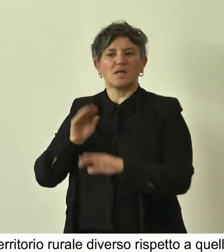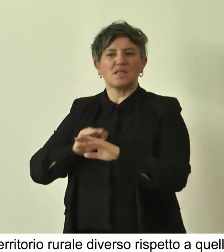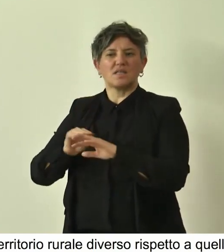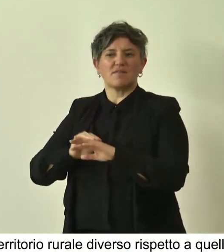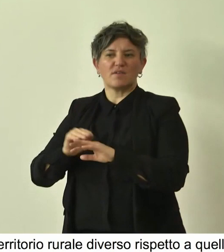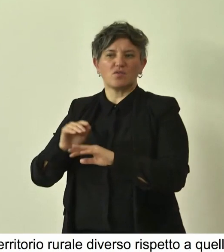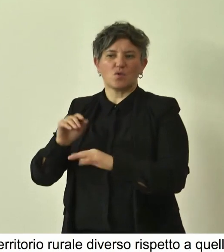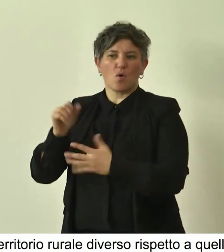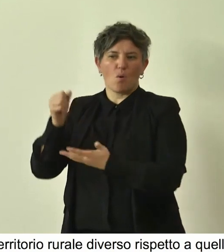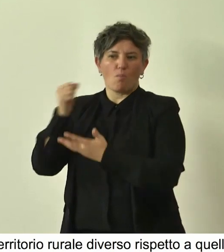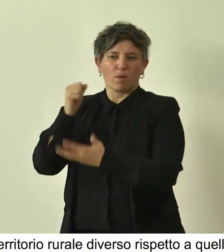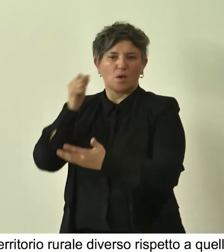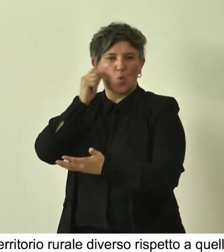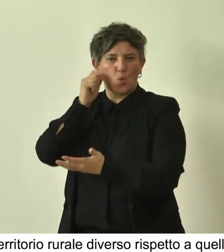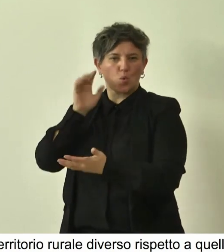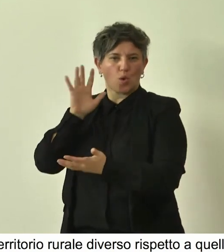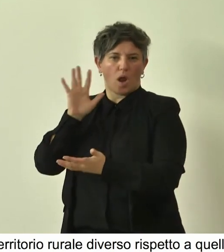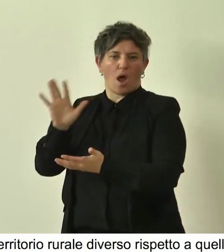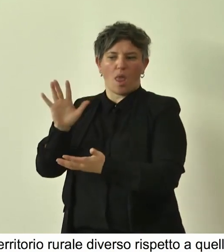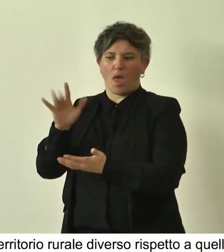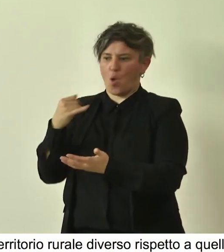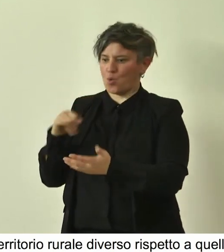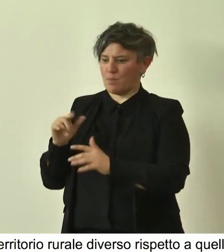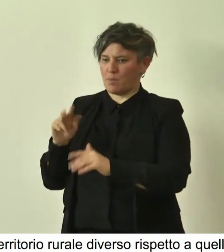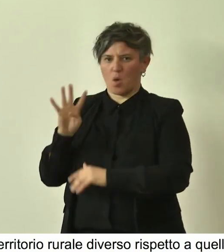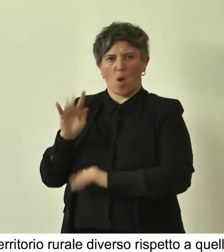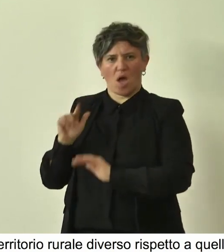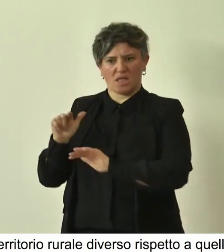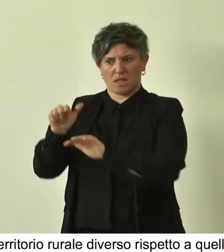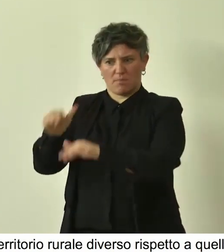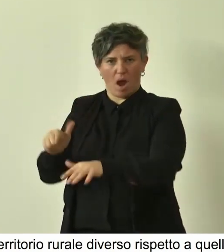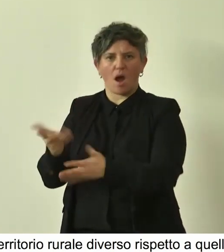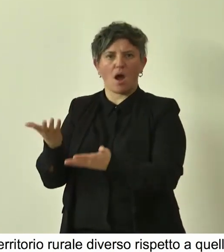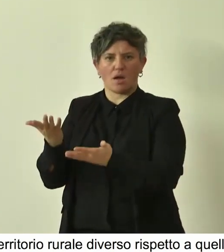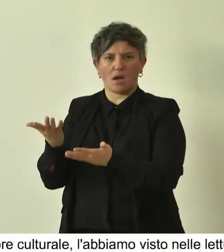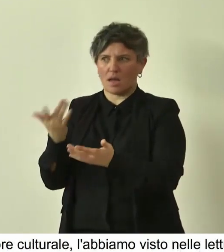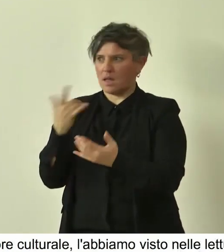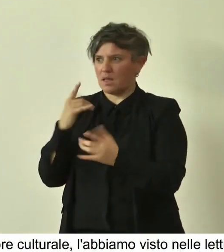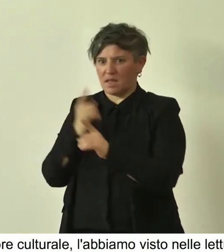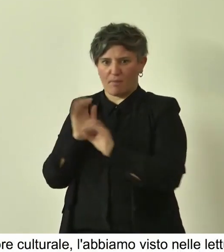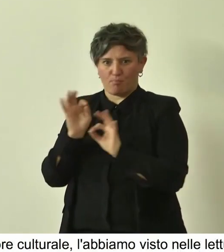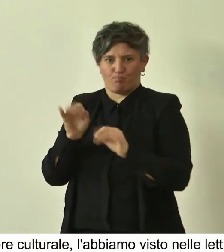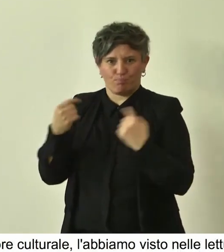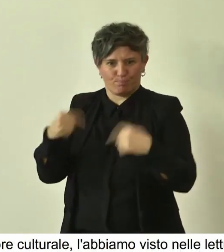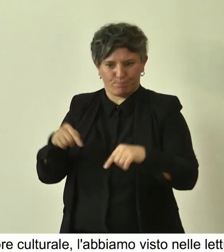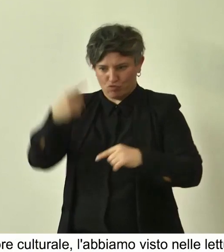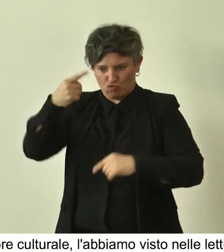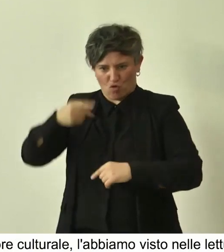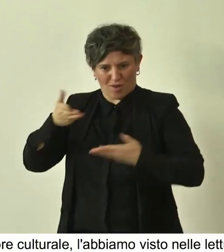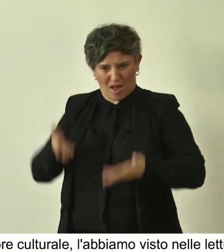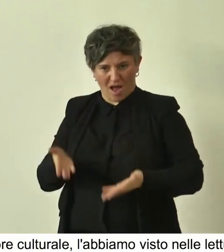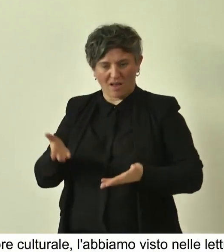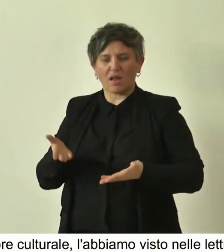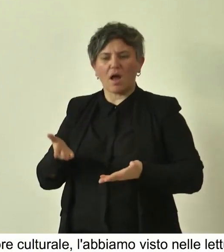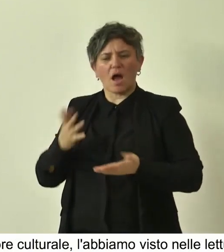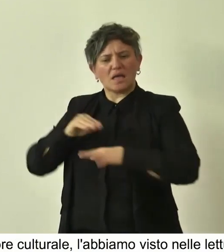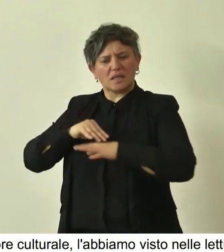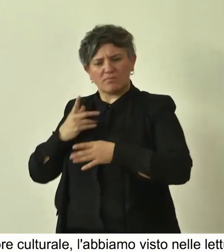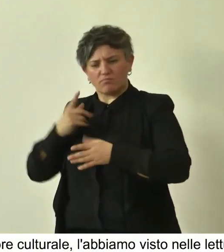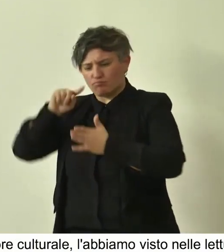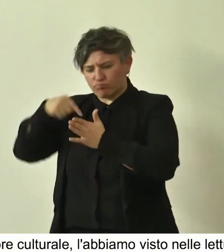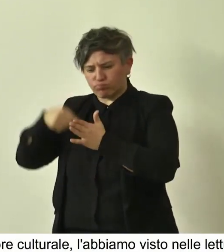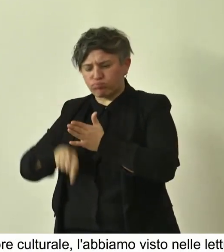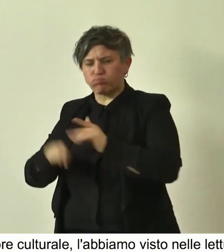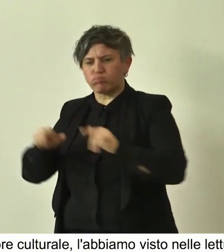in queste ultime quattro settimane, in preparazione di questa giornata, ha fatto un approfondimento sull'albero nella